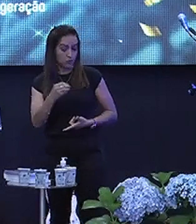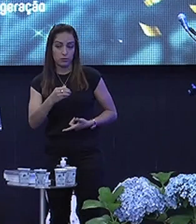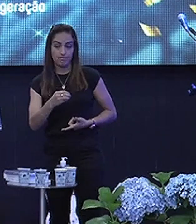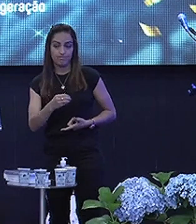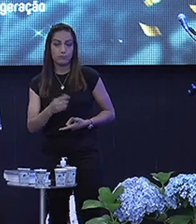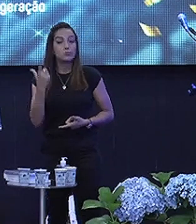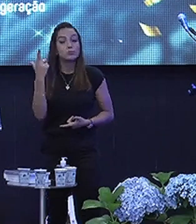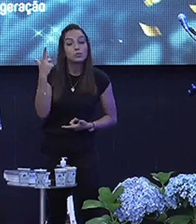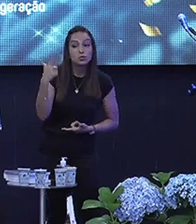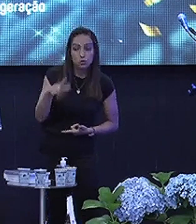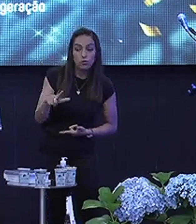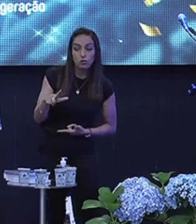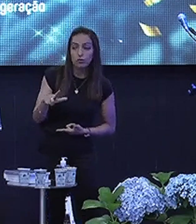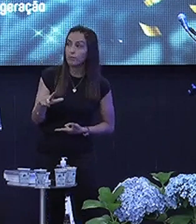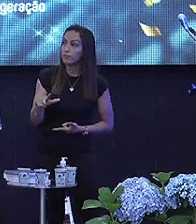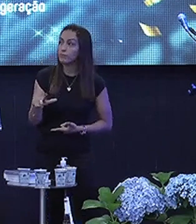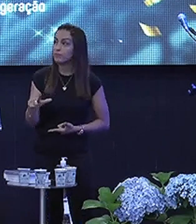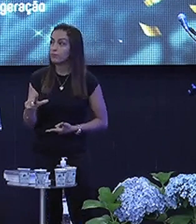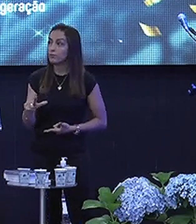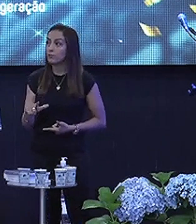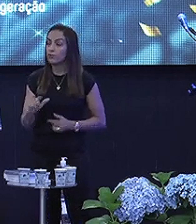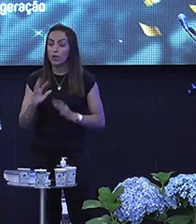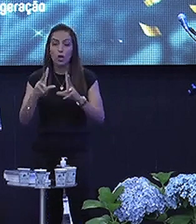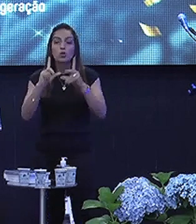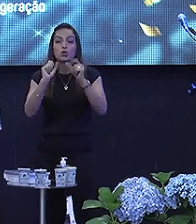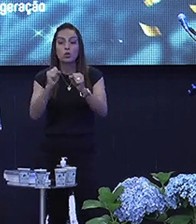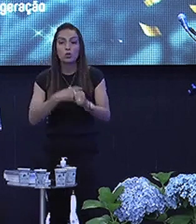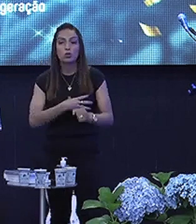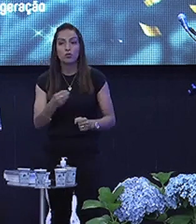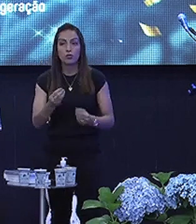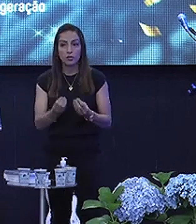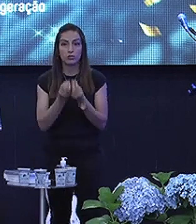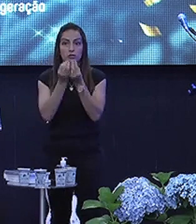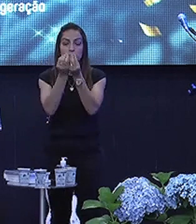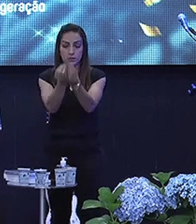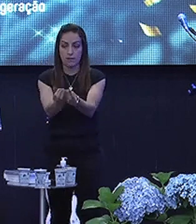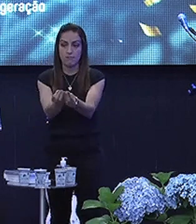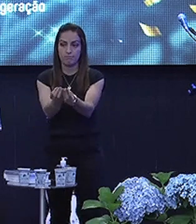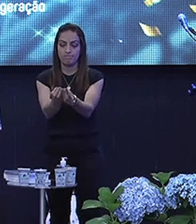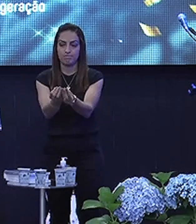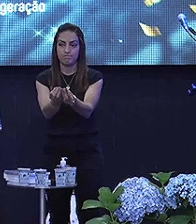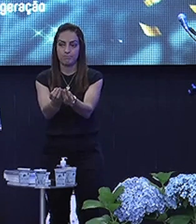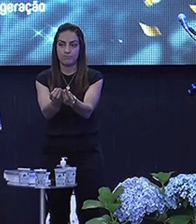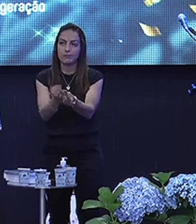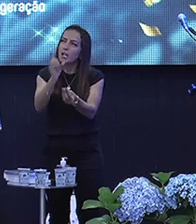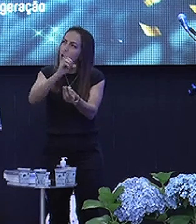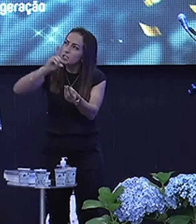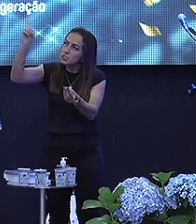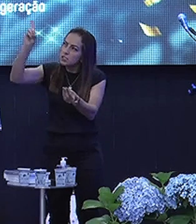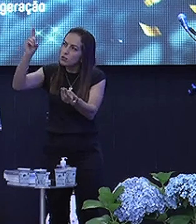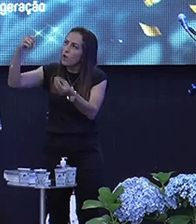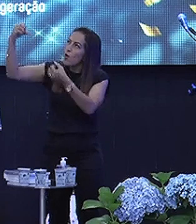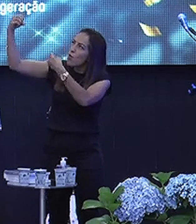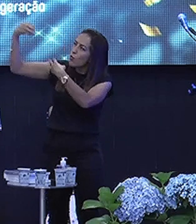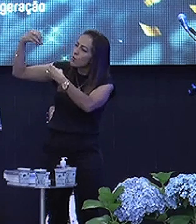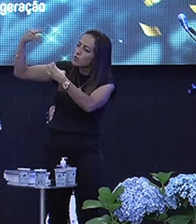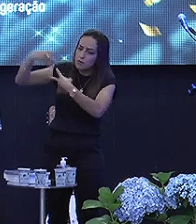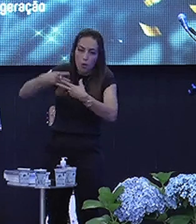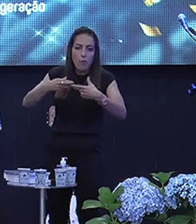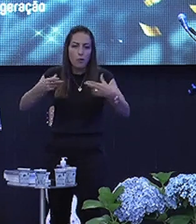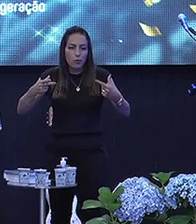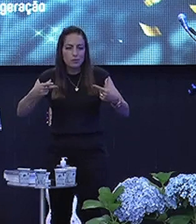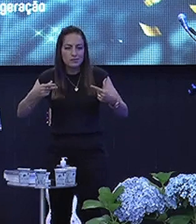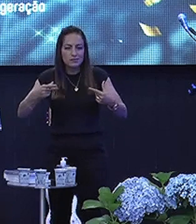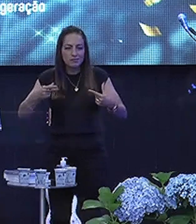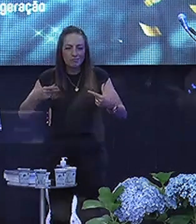Eu vou repetir isso Todo filho Que Deus nos dá Deus vai nos ensinar Alguma coisa Com